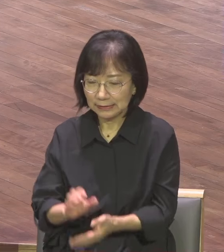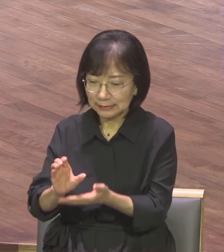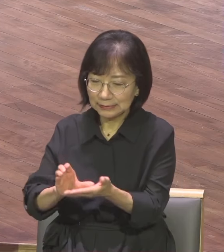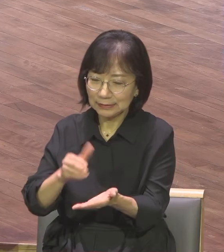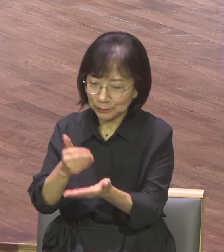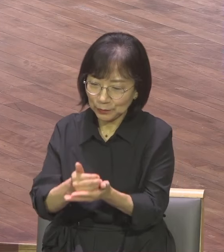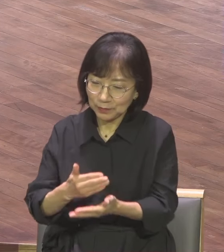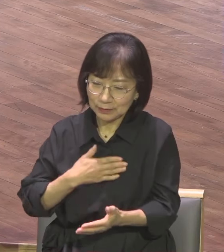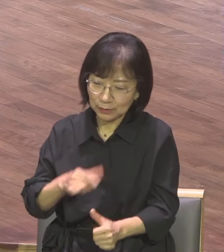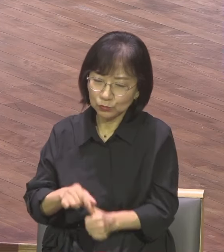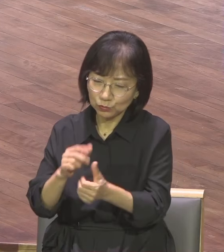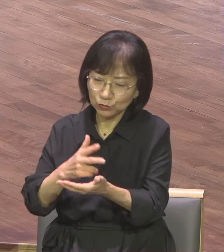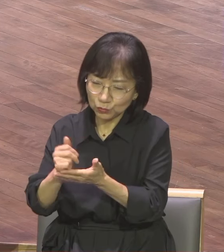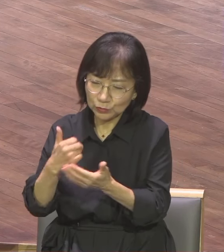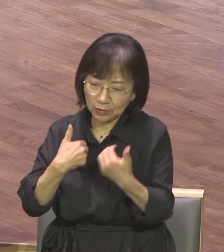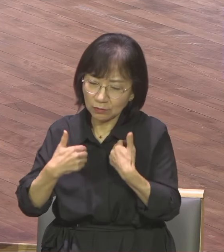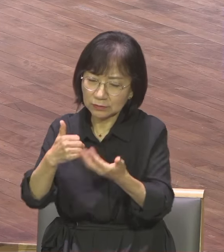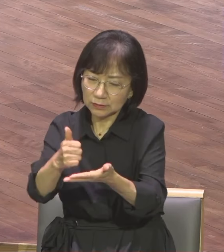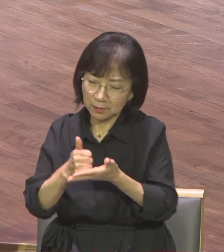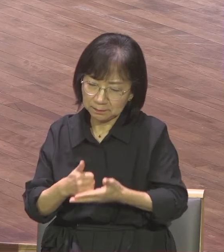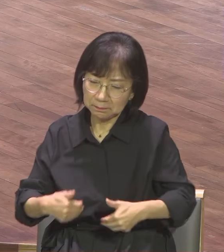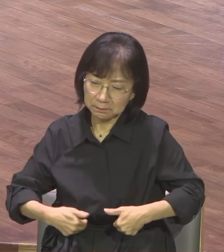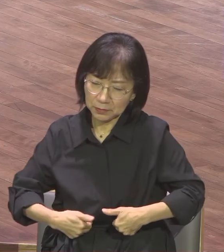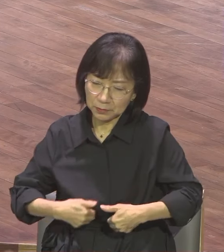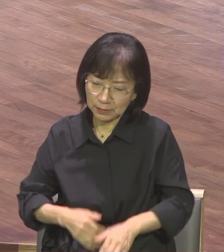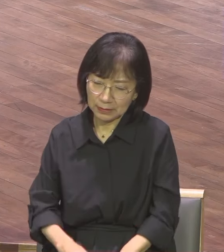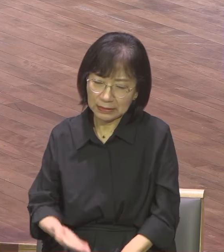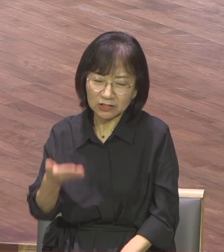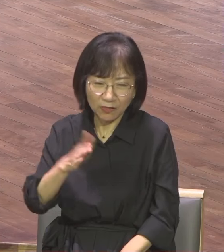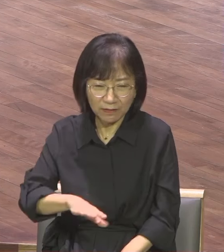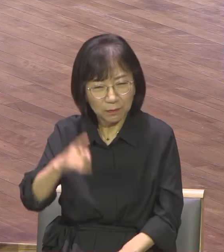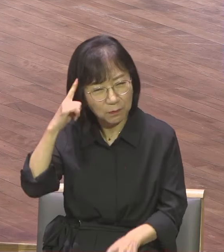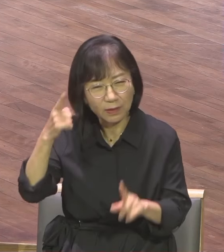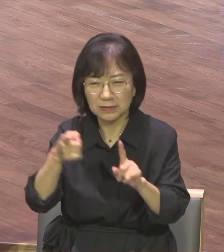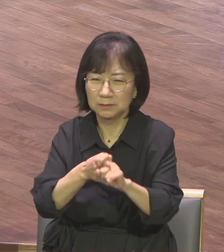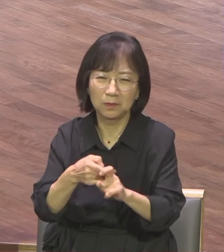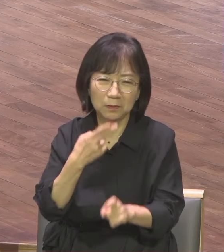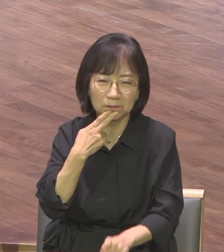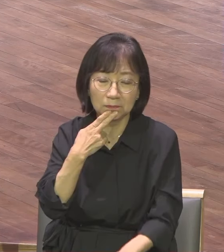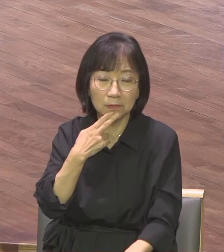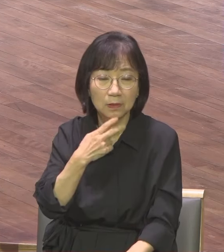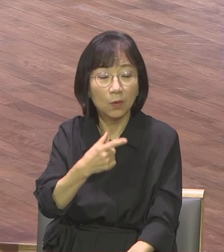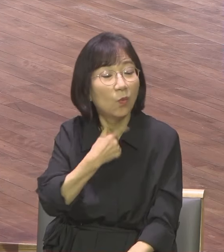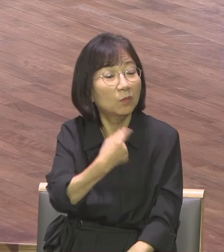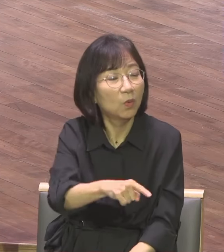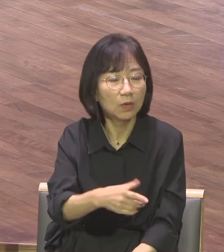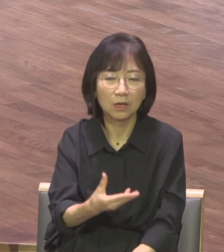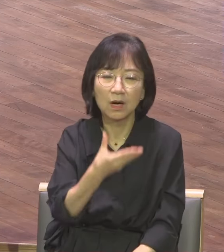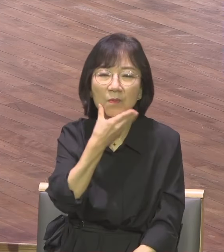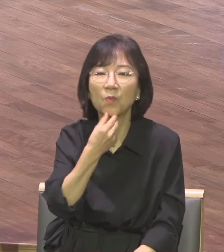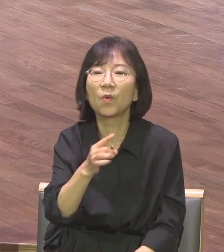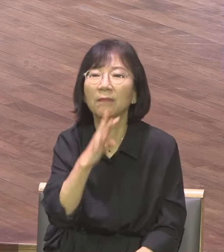관심이 없어요 오로지 오로지 축복 그러면서 그분이 이런 말을 했습니다 목사님 이게 마지막이에요